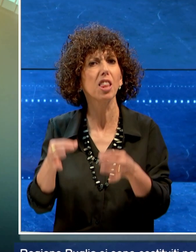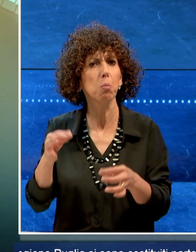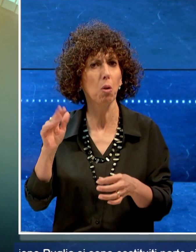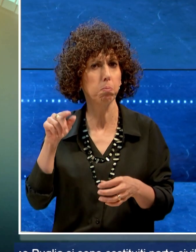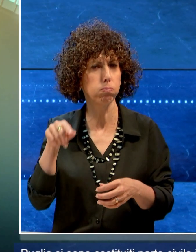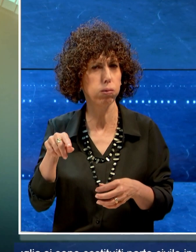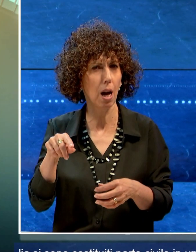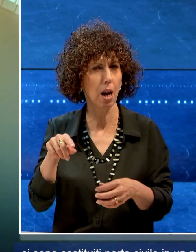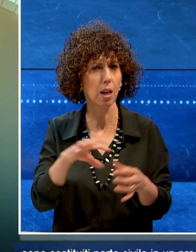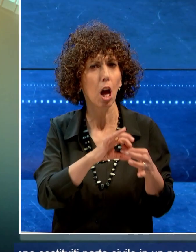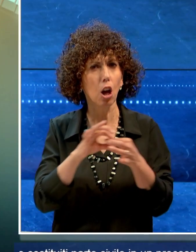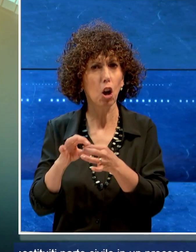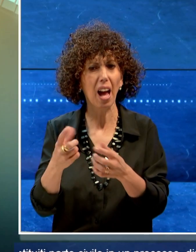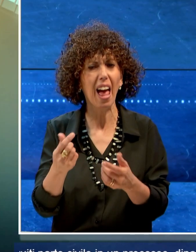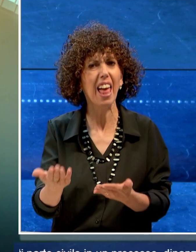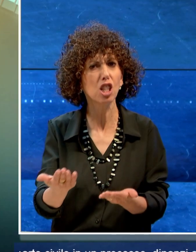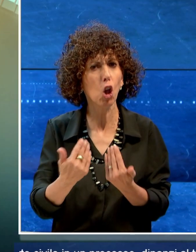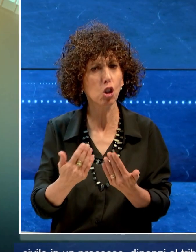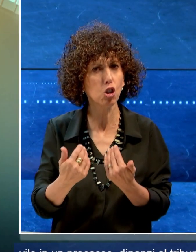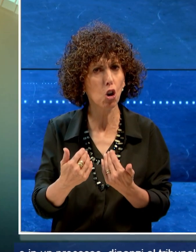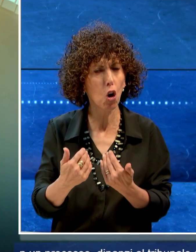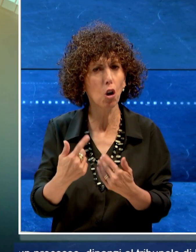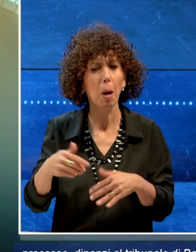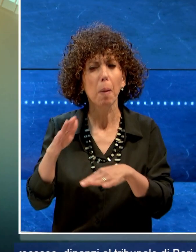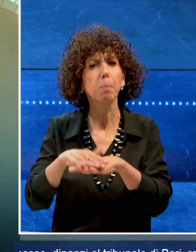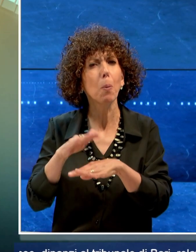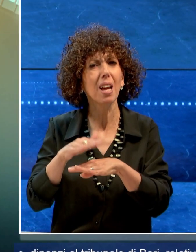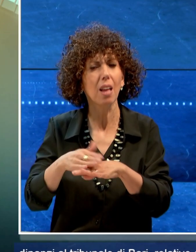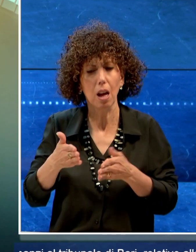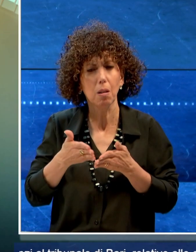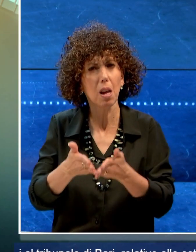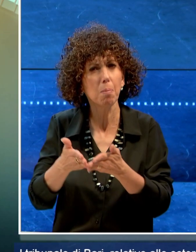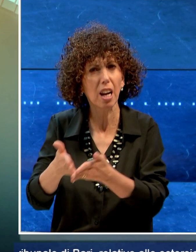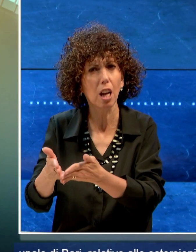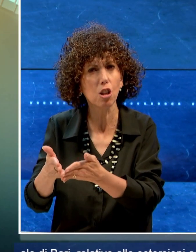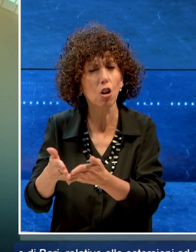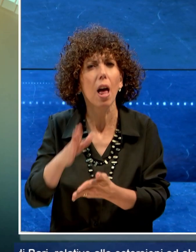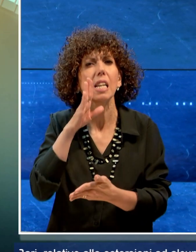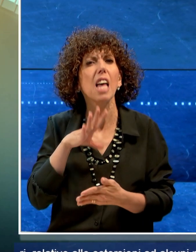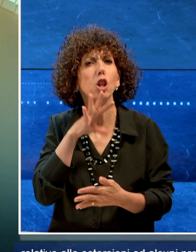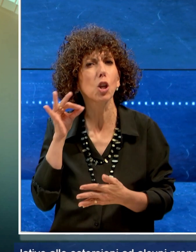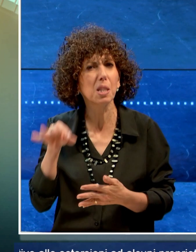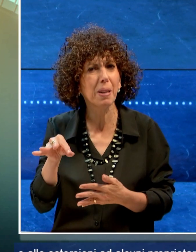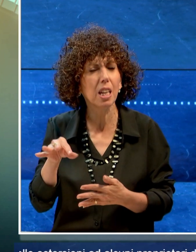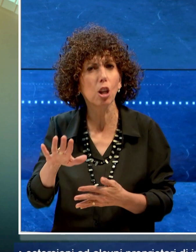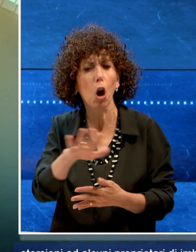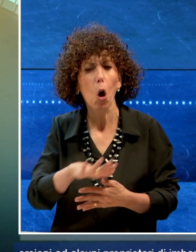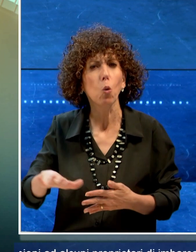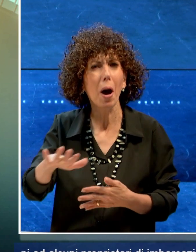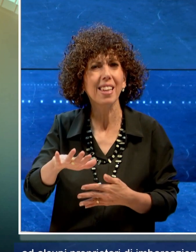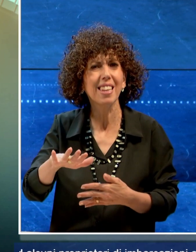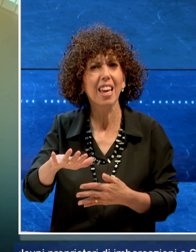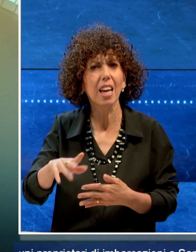relativo alle estorsioni ad alcuni proprietari di imbarcazioni a Santo Spirito, quartiere sulla